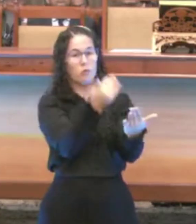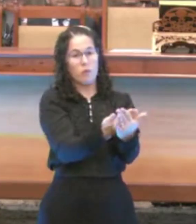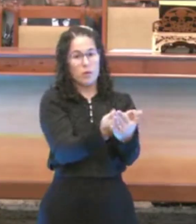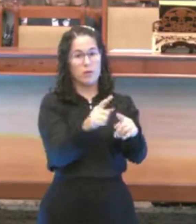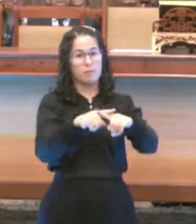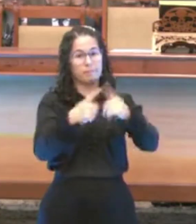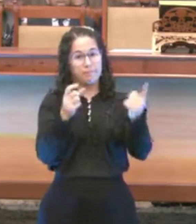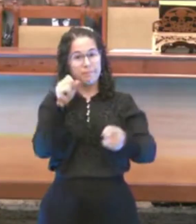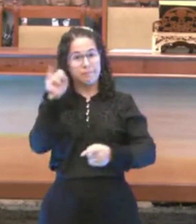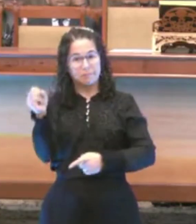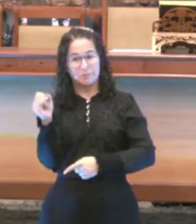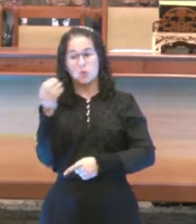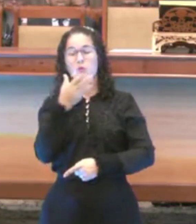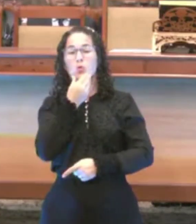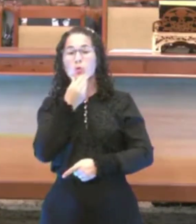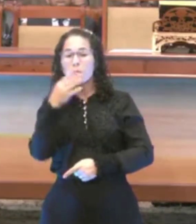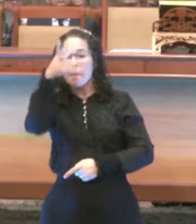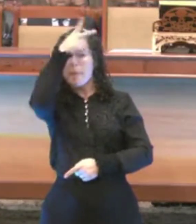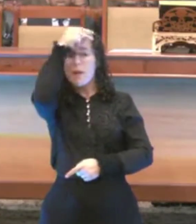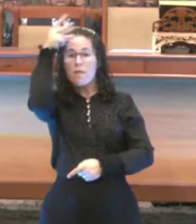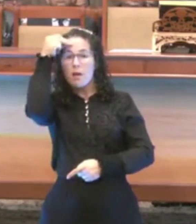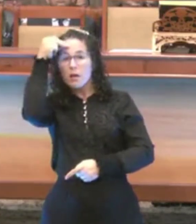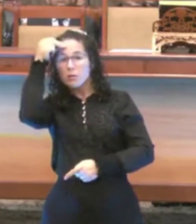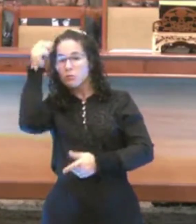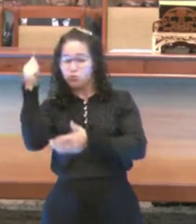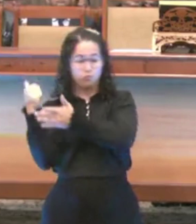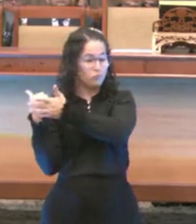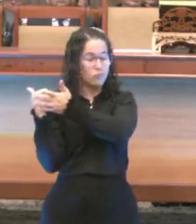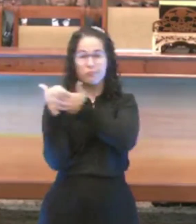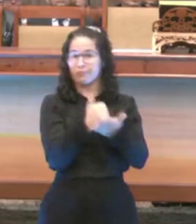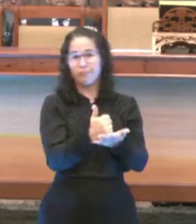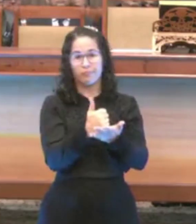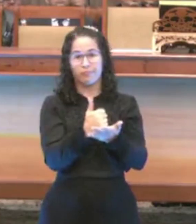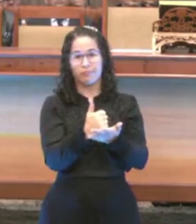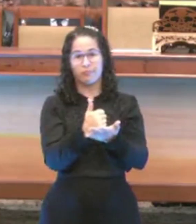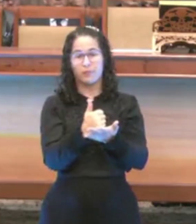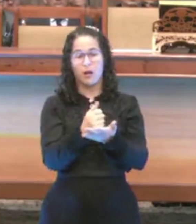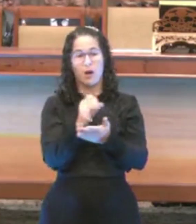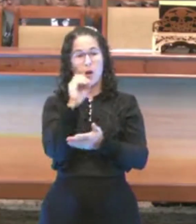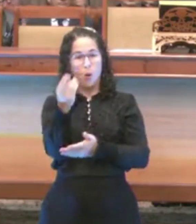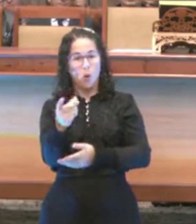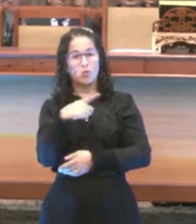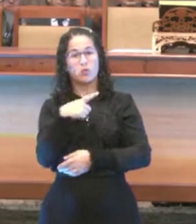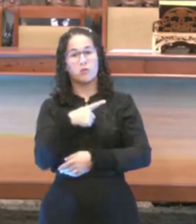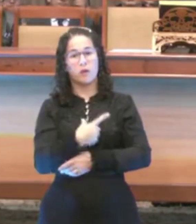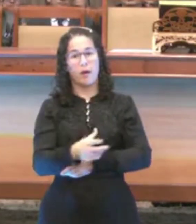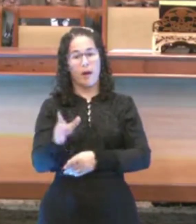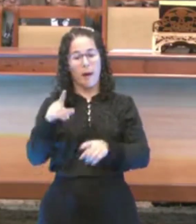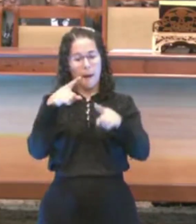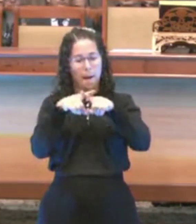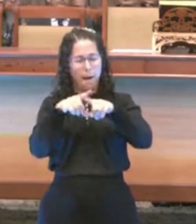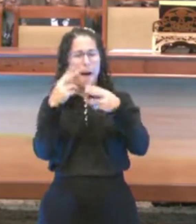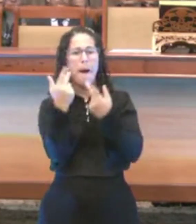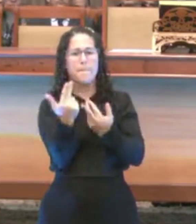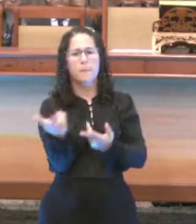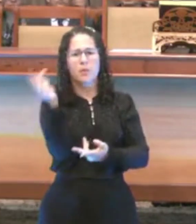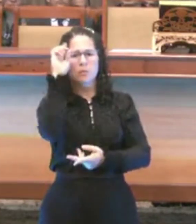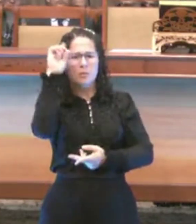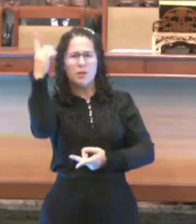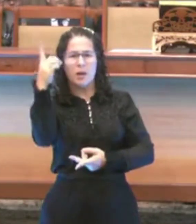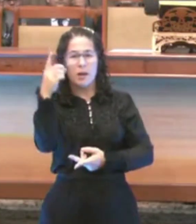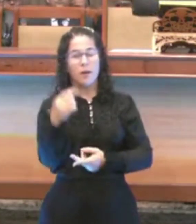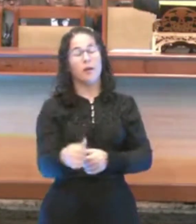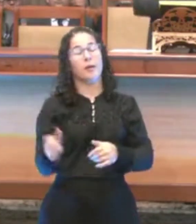aquelas pessoas que estão ao redor dele não forem apoiadas pela mesma visão do partido, fica difícil para ele governar.